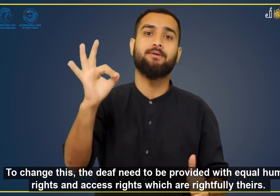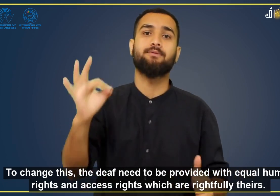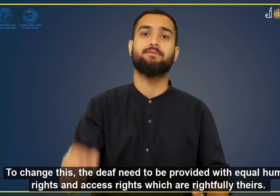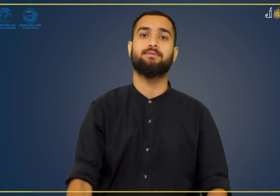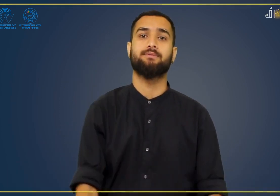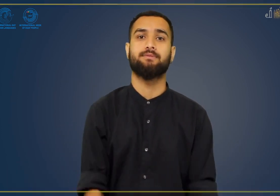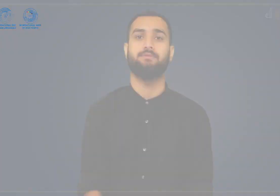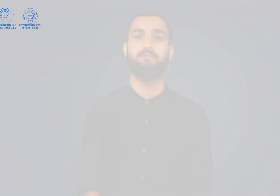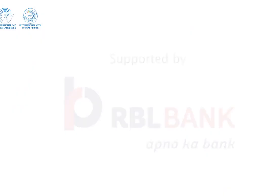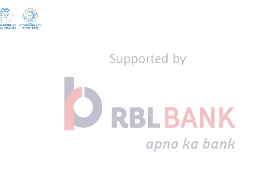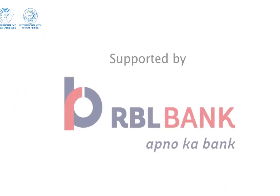और बहतर हो सकती है